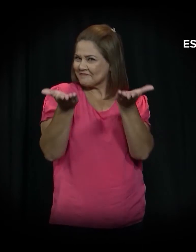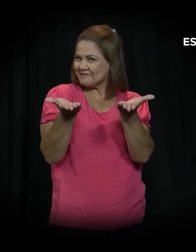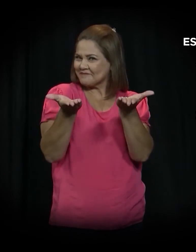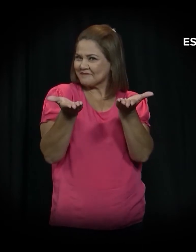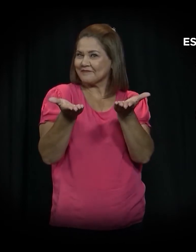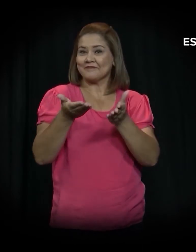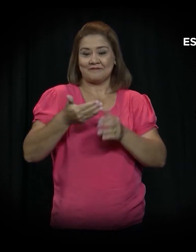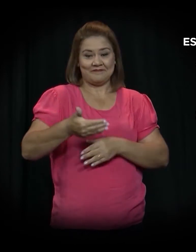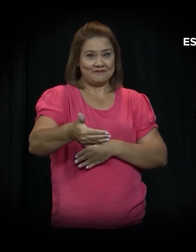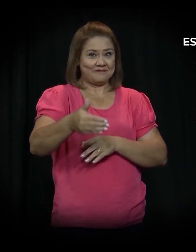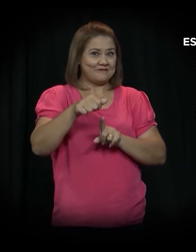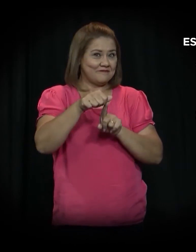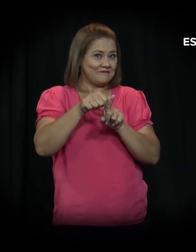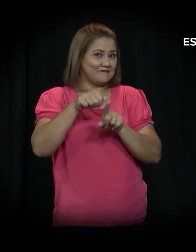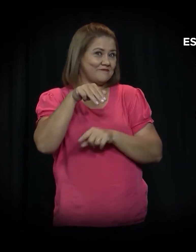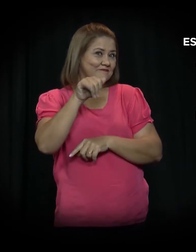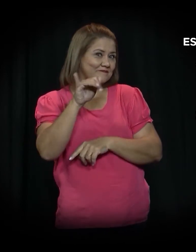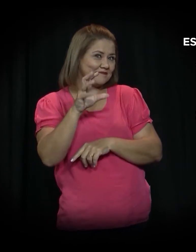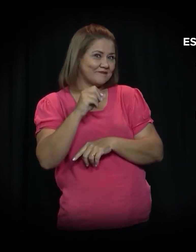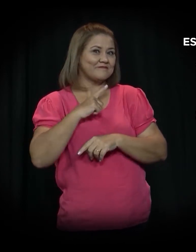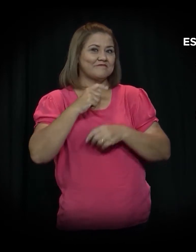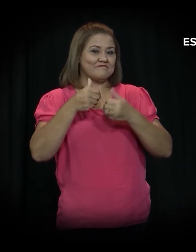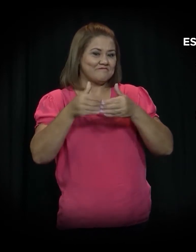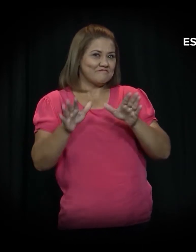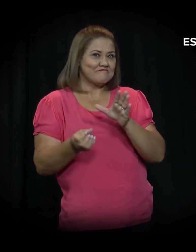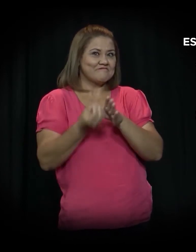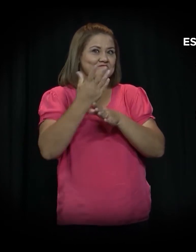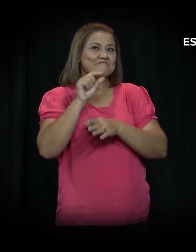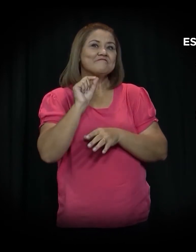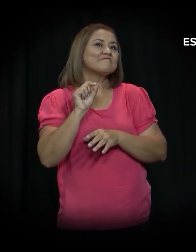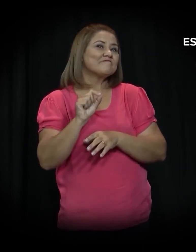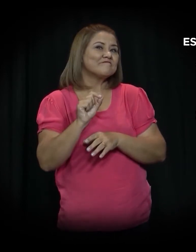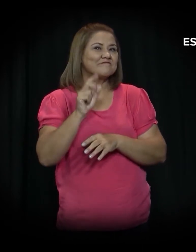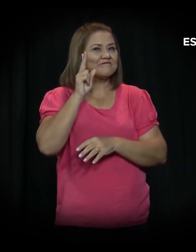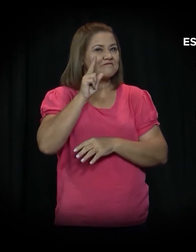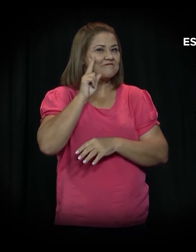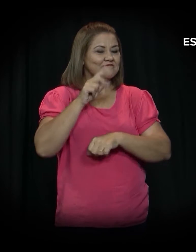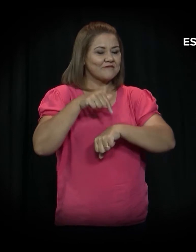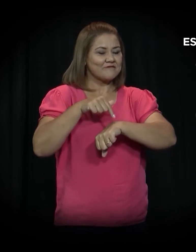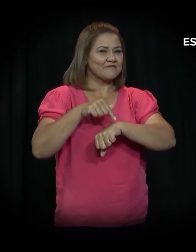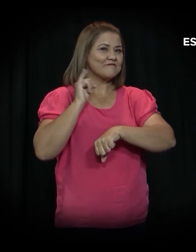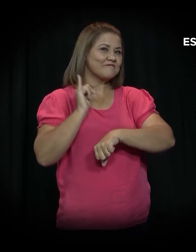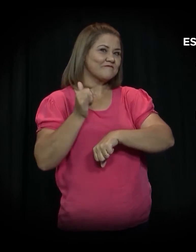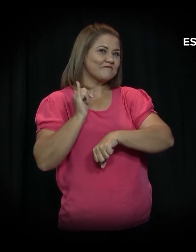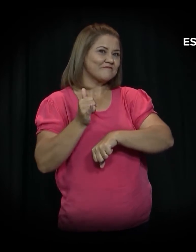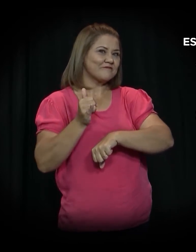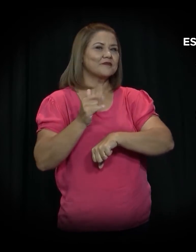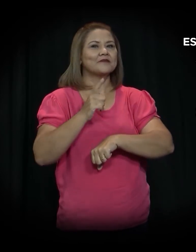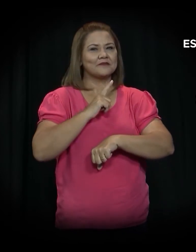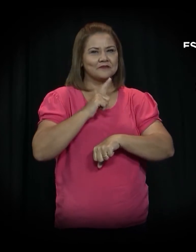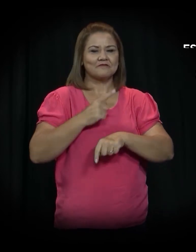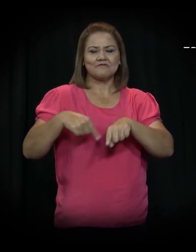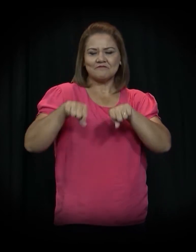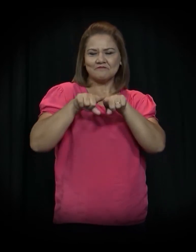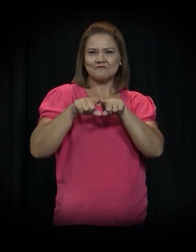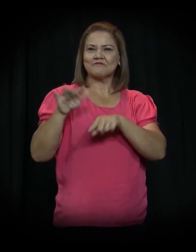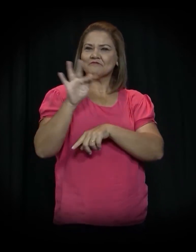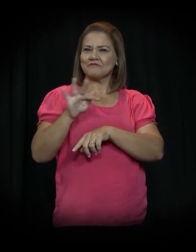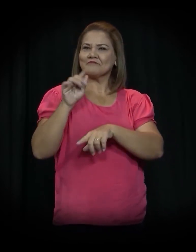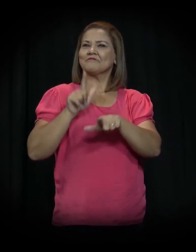Neste mês de maio, estreia a primeira temporada da série Hora do Conto, realizada em parceria com a Faculdade de Letras